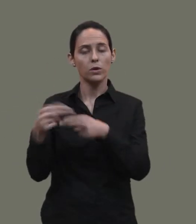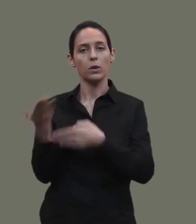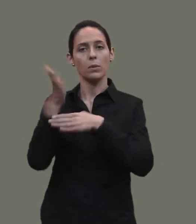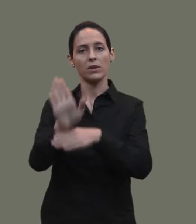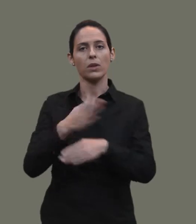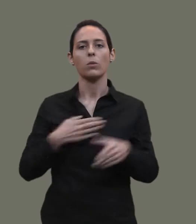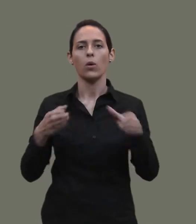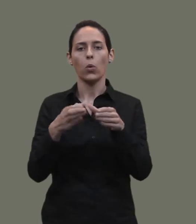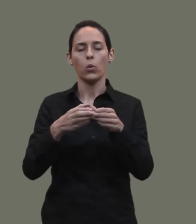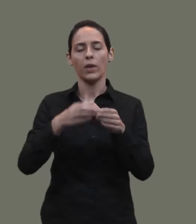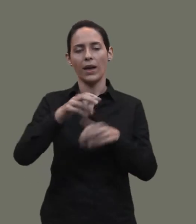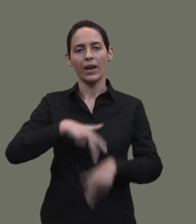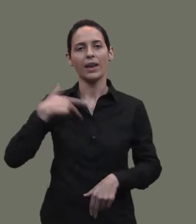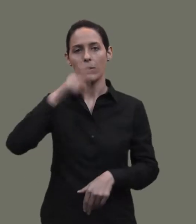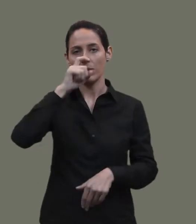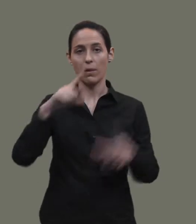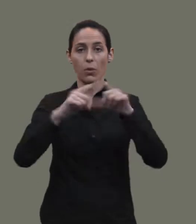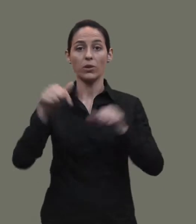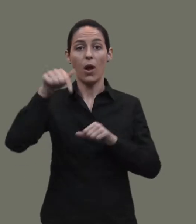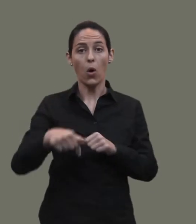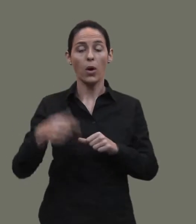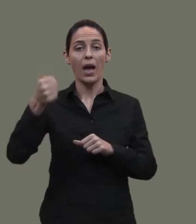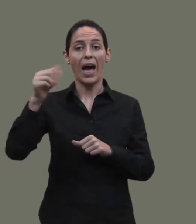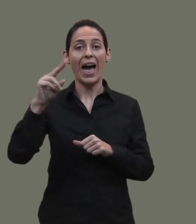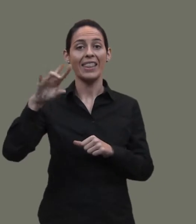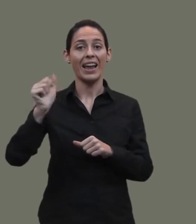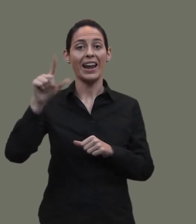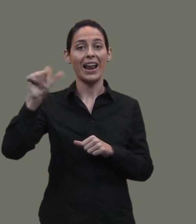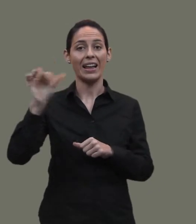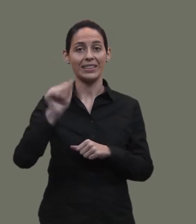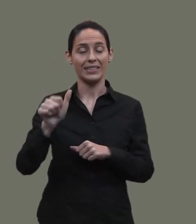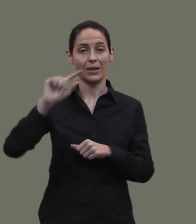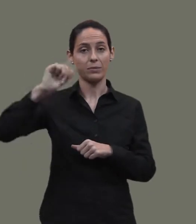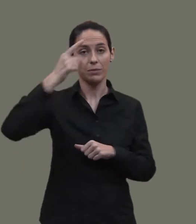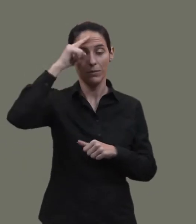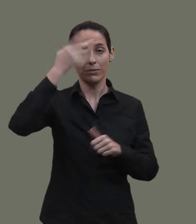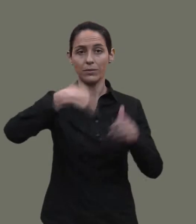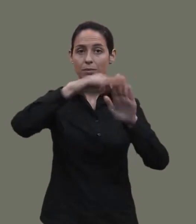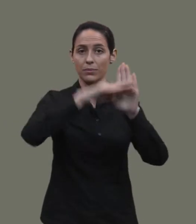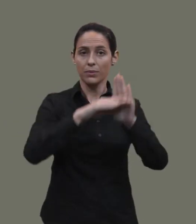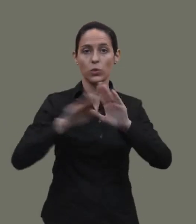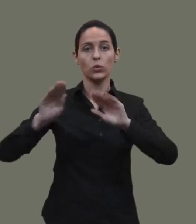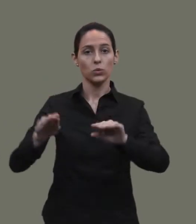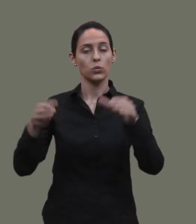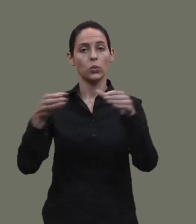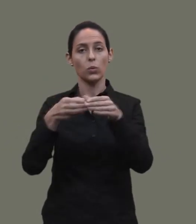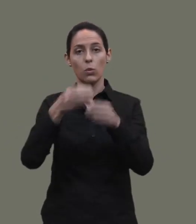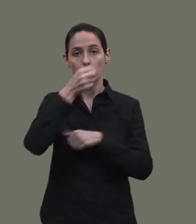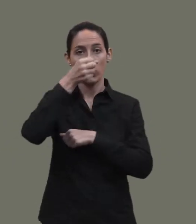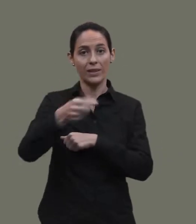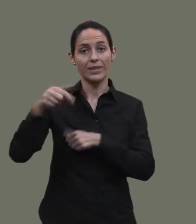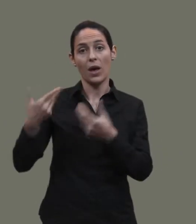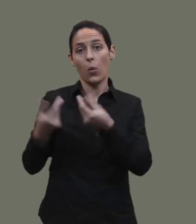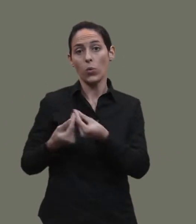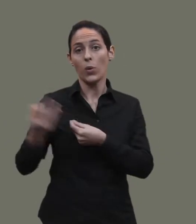Principado Hoy debería estar con nosotros Adriana Lastra, cabeza de lista al Congreso por el Partido Socialista Obrero Español